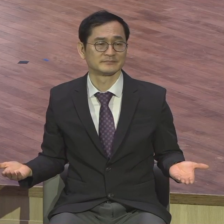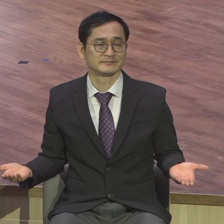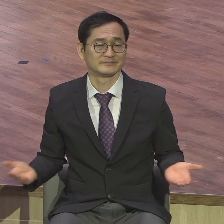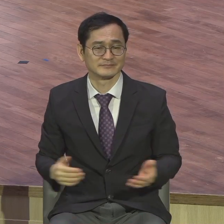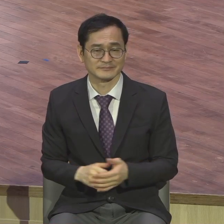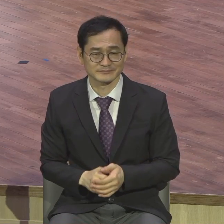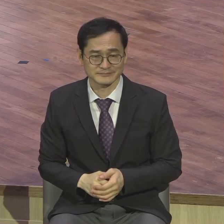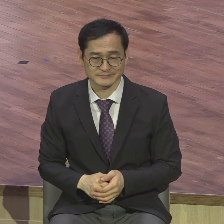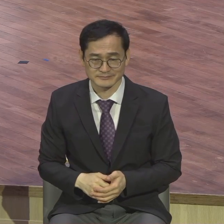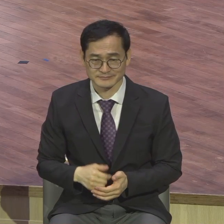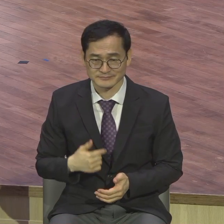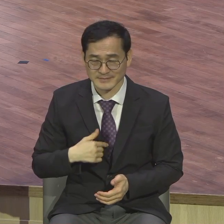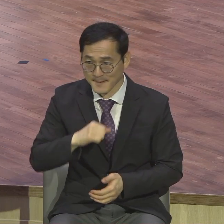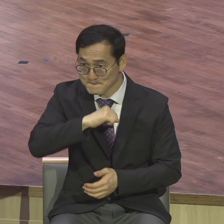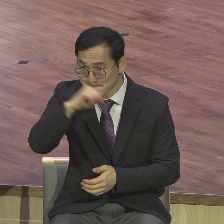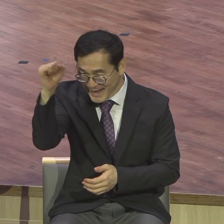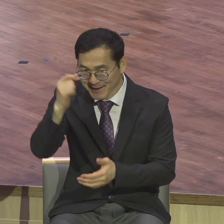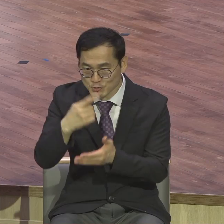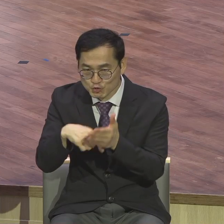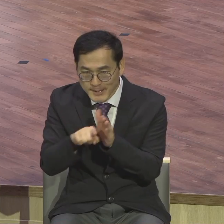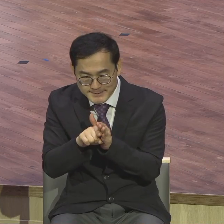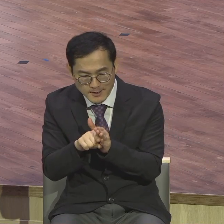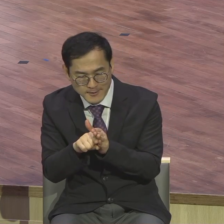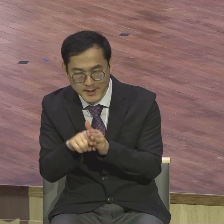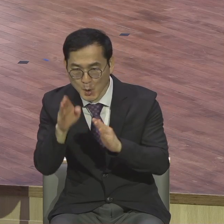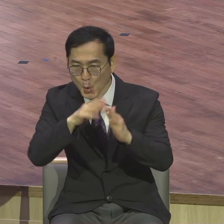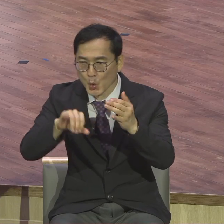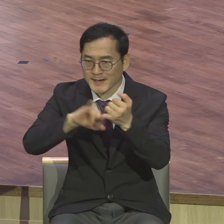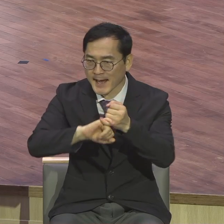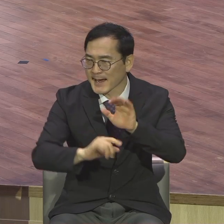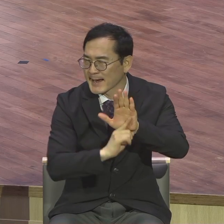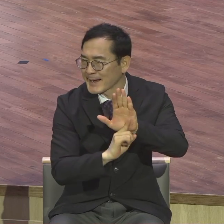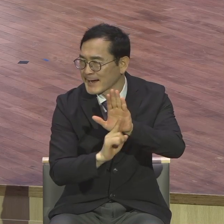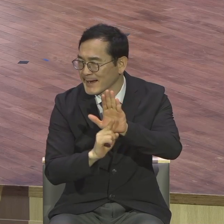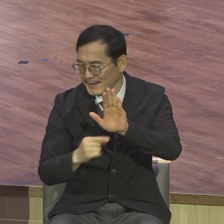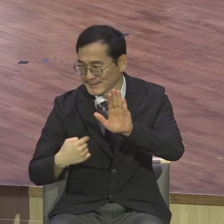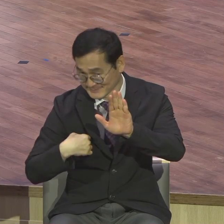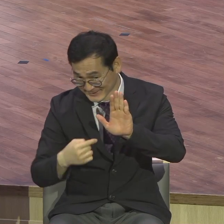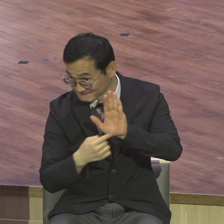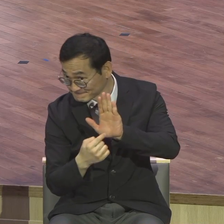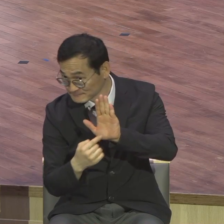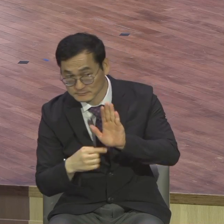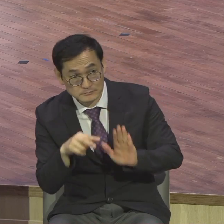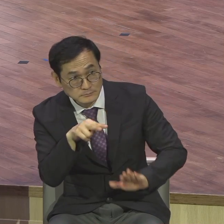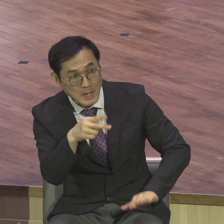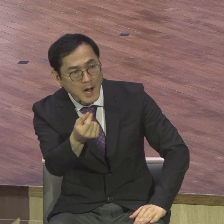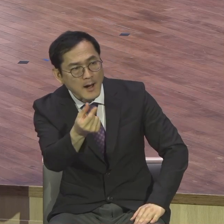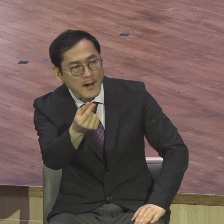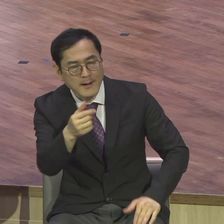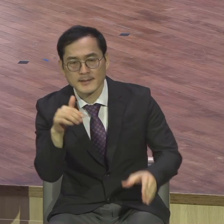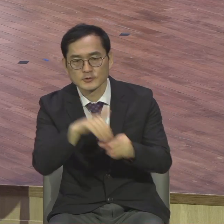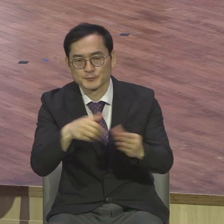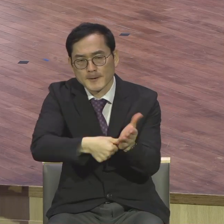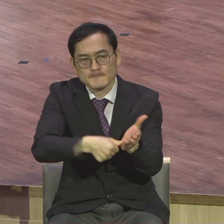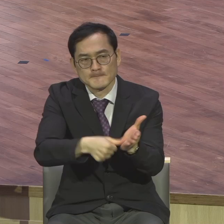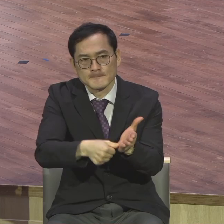당선되기 위해서 수많은 공약들을 남발했지만은 대통령이 딱 되어서는 전혀